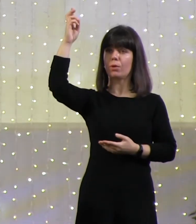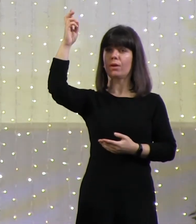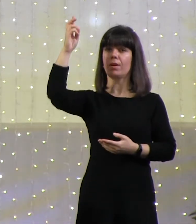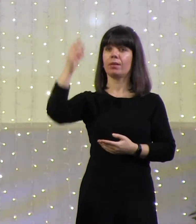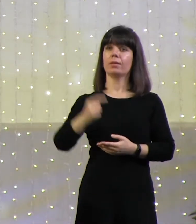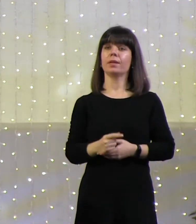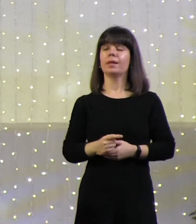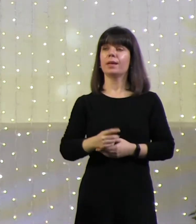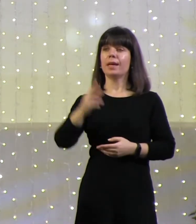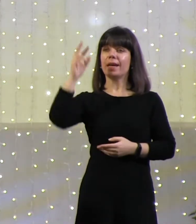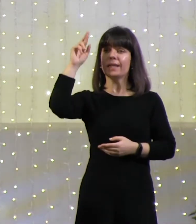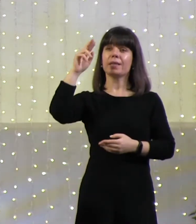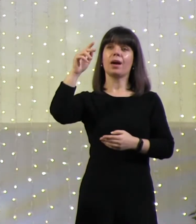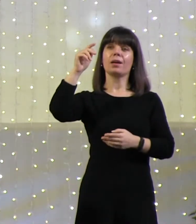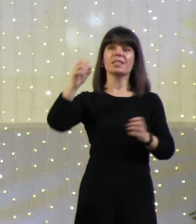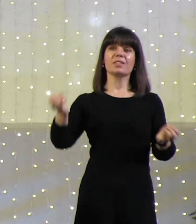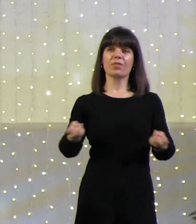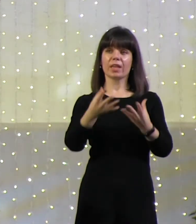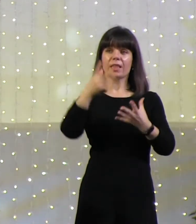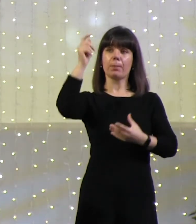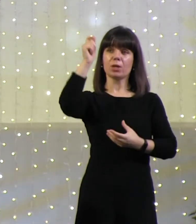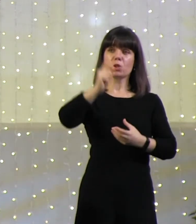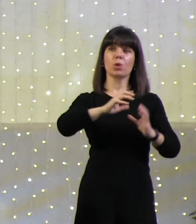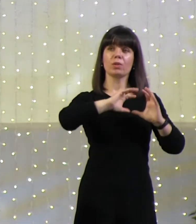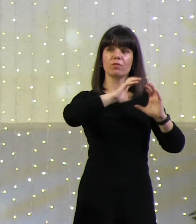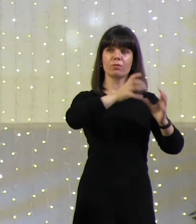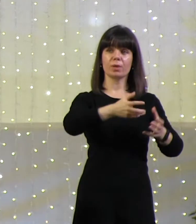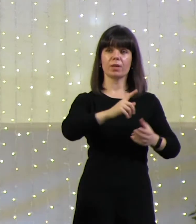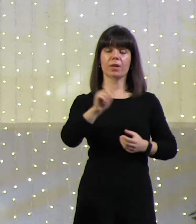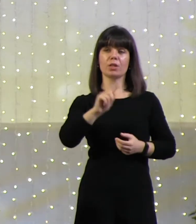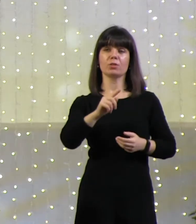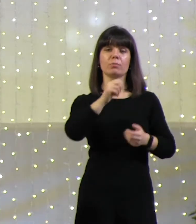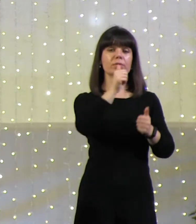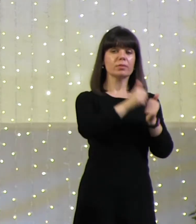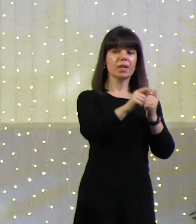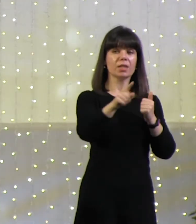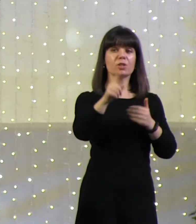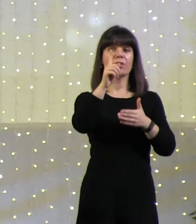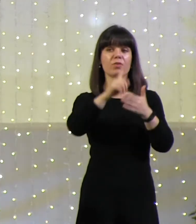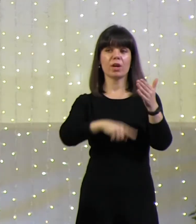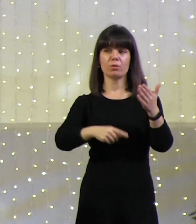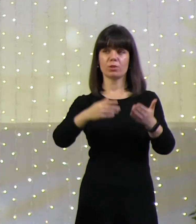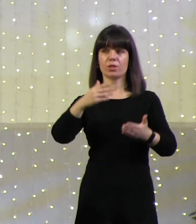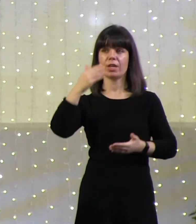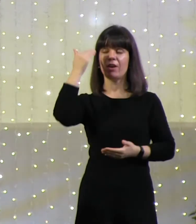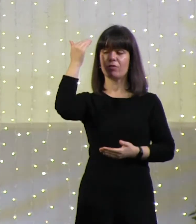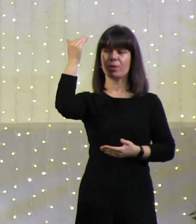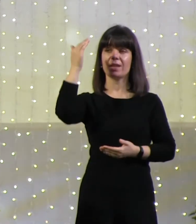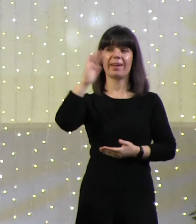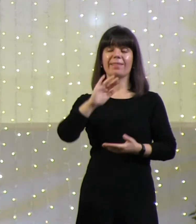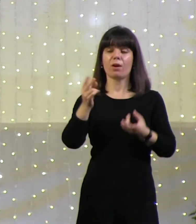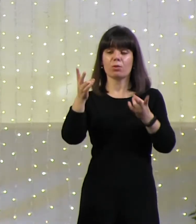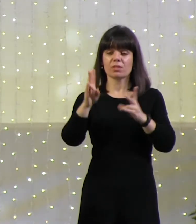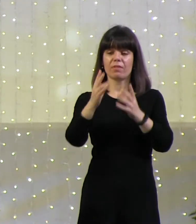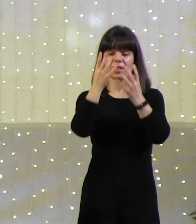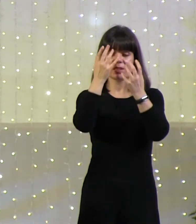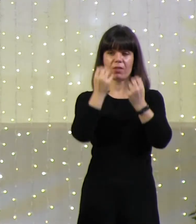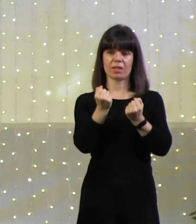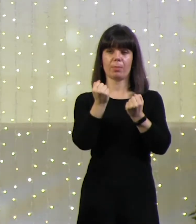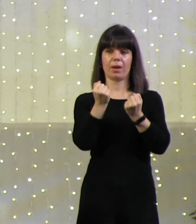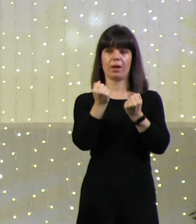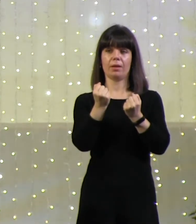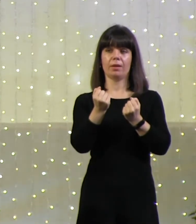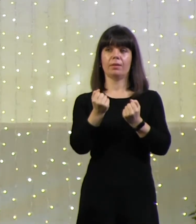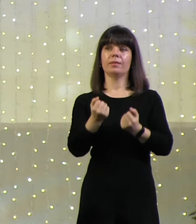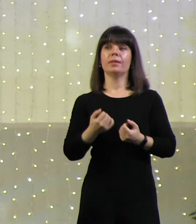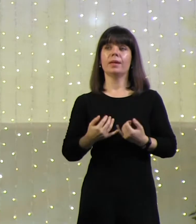Я, свет, пришел в мир, чтобы всякий, верующий Меня, не оставался во тьме. Вот для чего